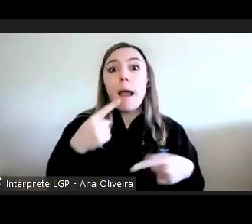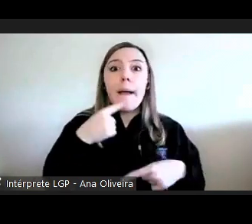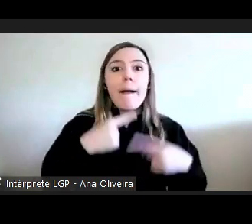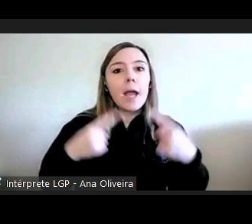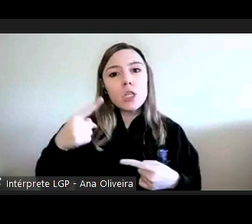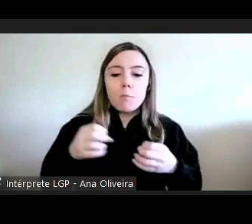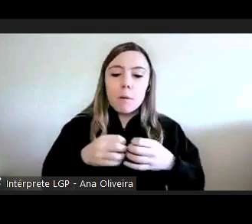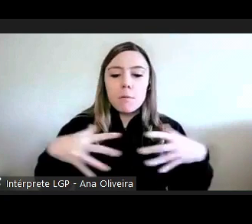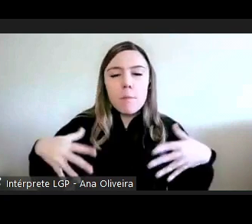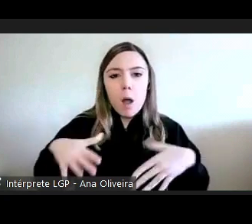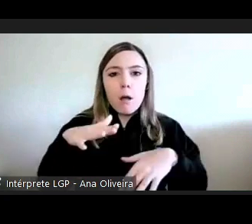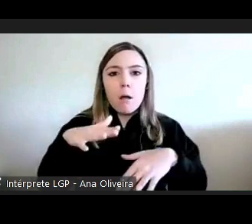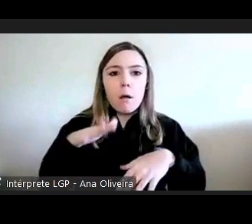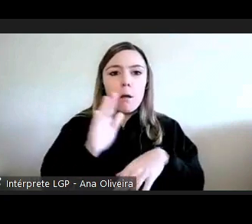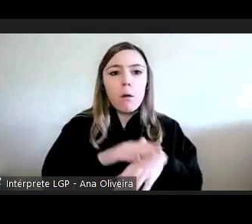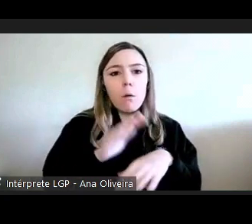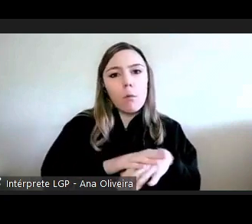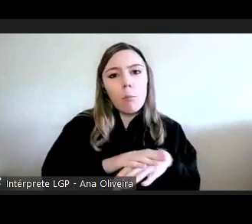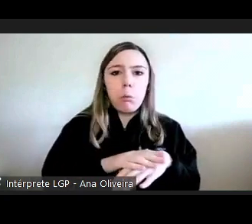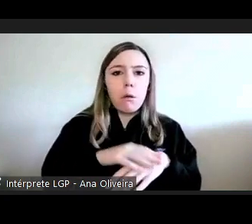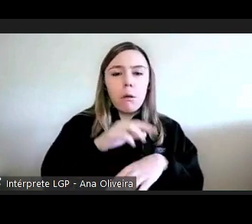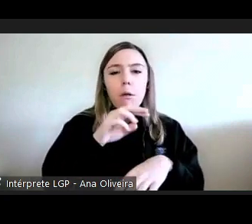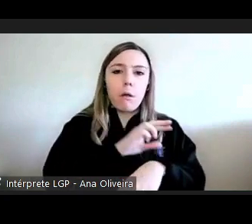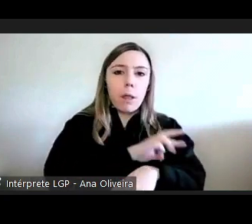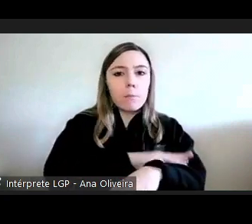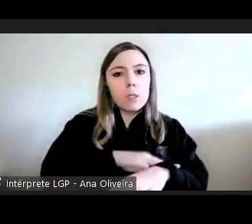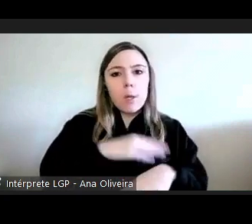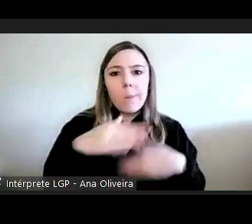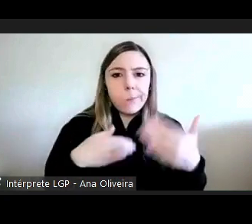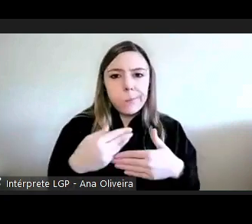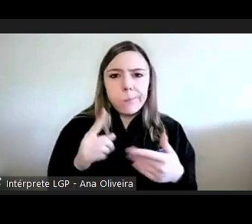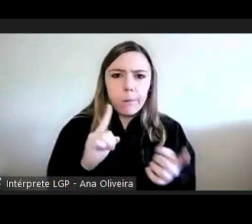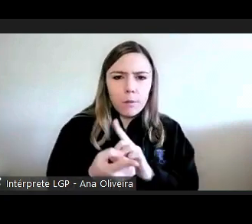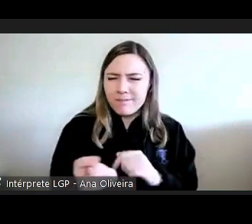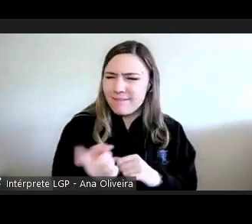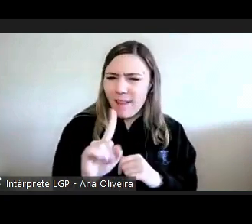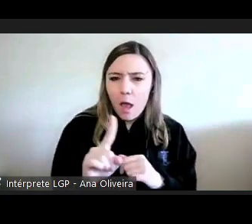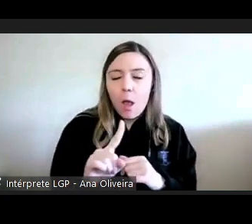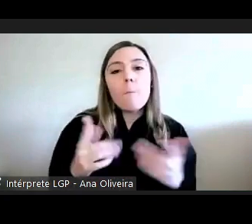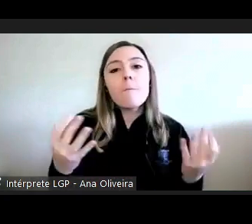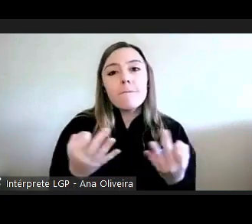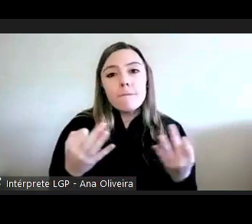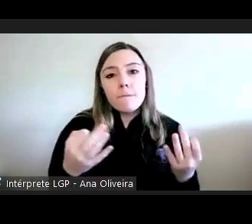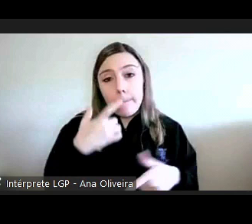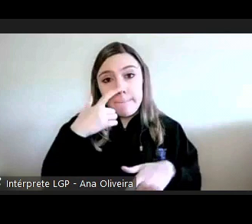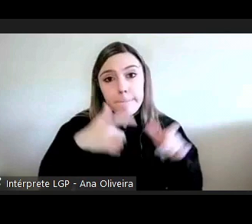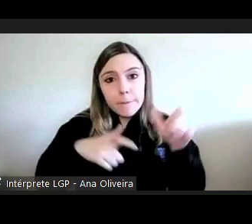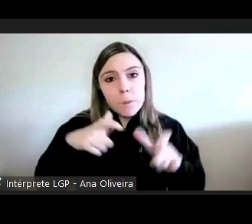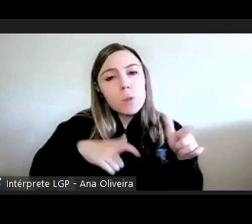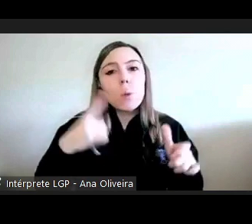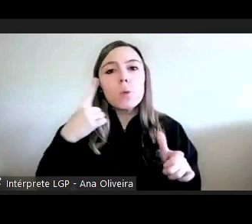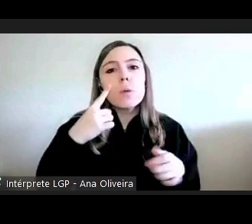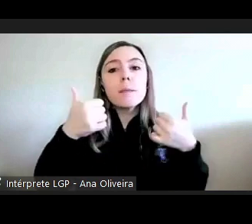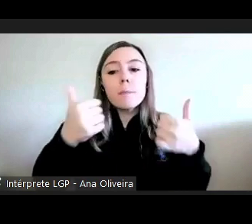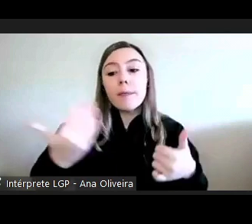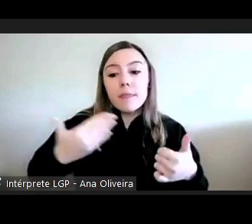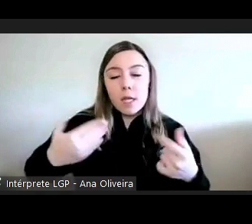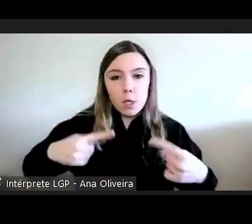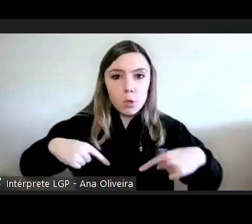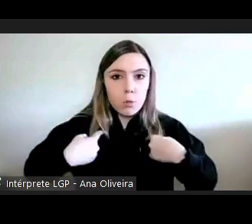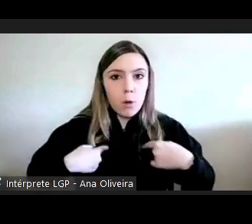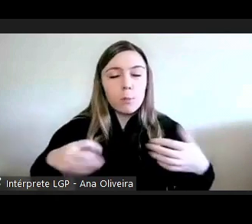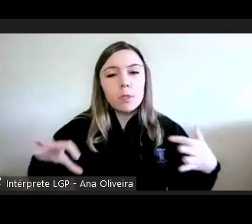razão exatamente inversa do funcionamento da administração há uma maior consciência das pessoas dos seus direitos face à administração